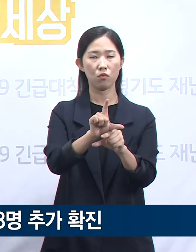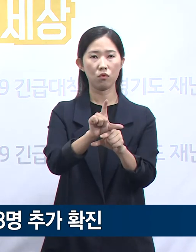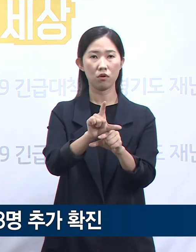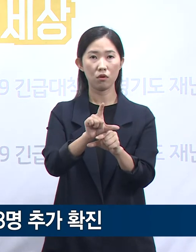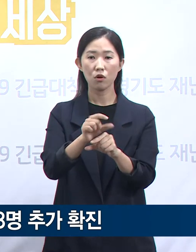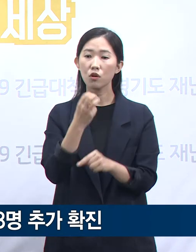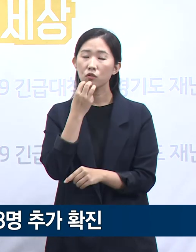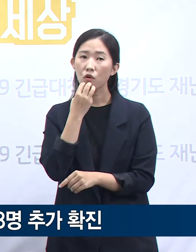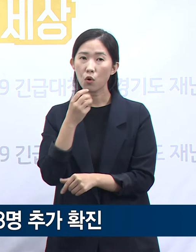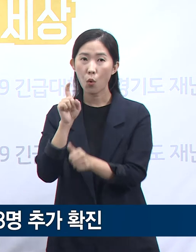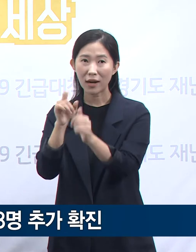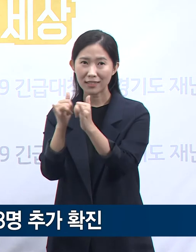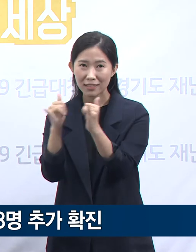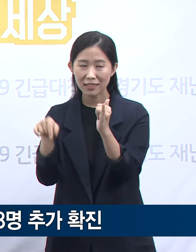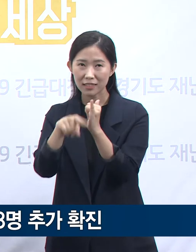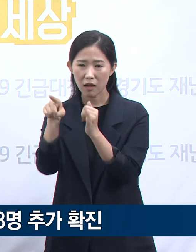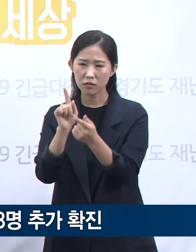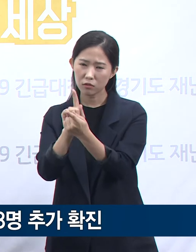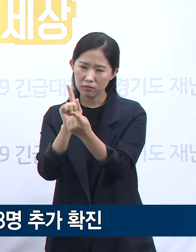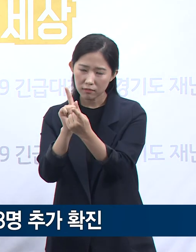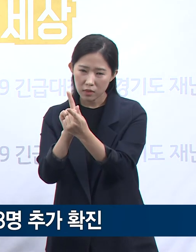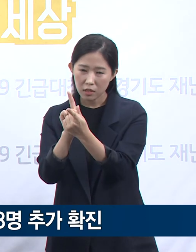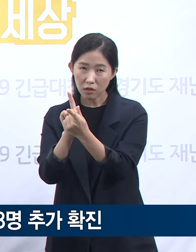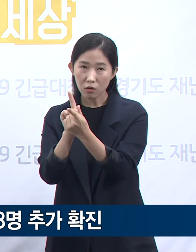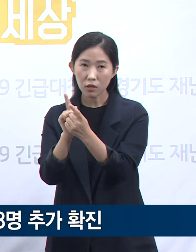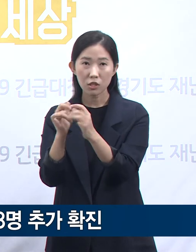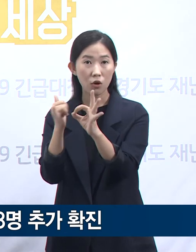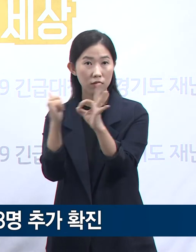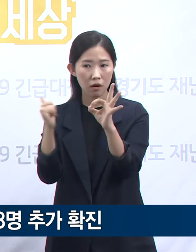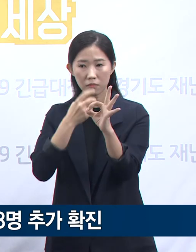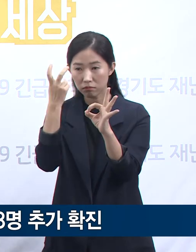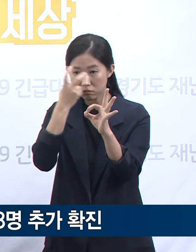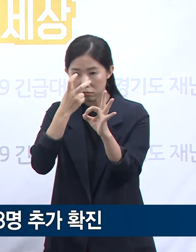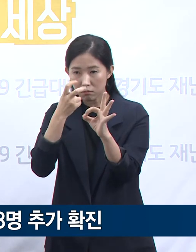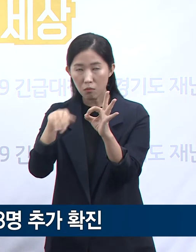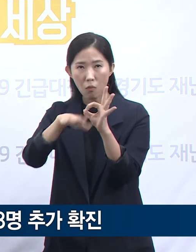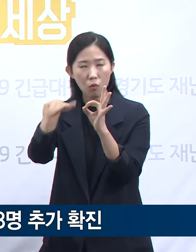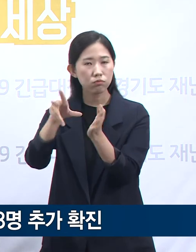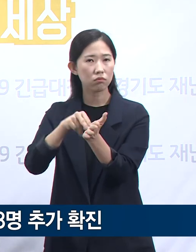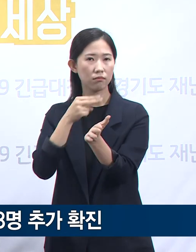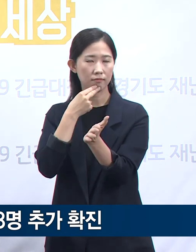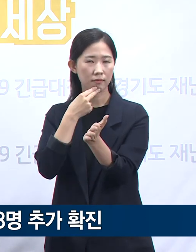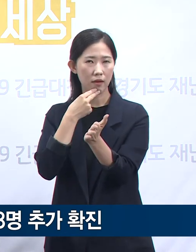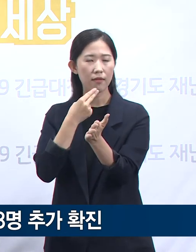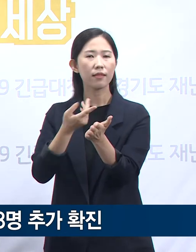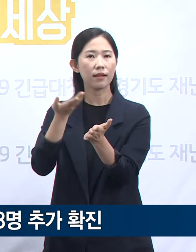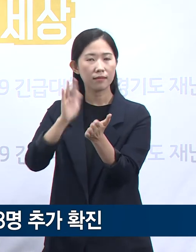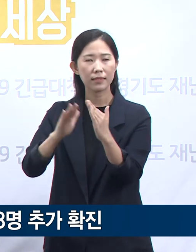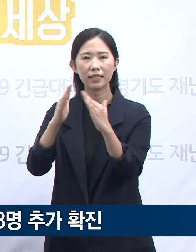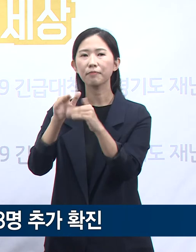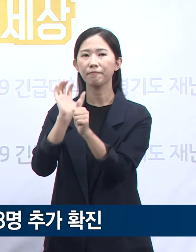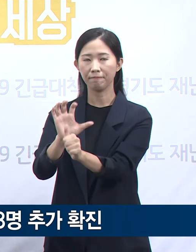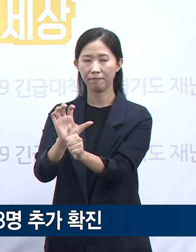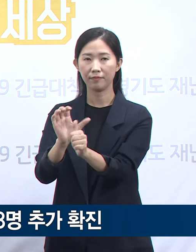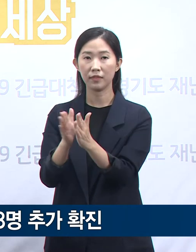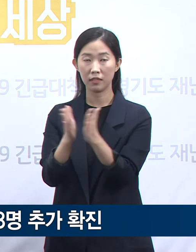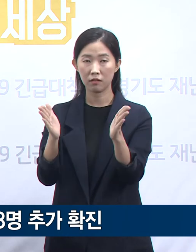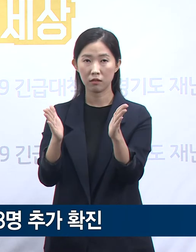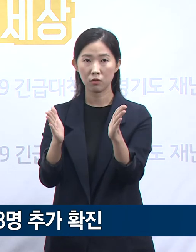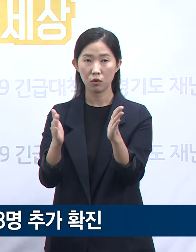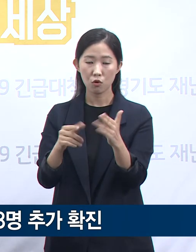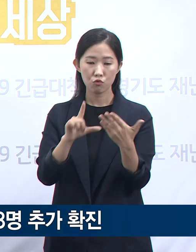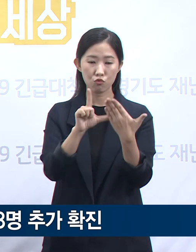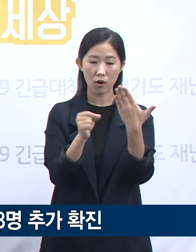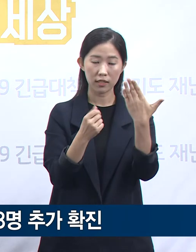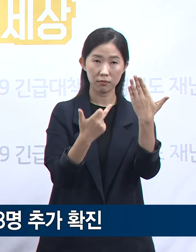밀접 접촉했던 직원 10명에 대해 검사를 실시하여 모두 음성 판정을 받아 자가격리 조치하였고 이어 9월 17일 그 외 직원